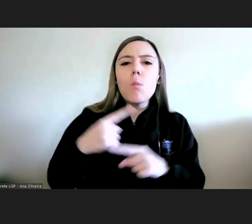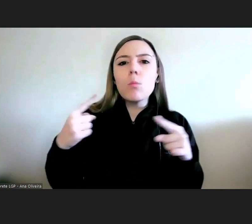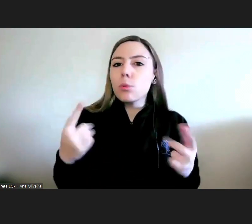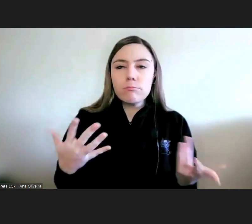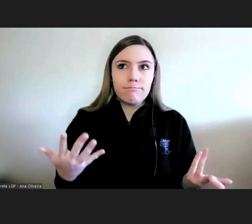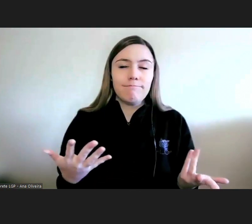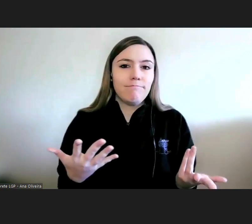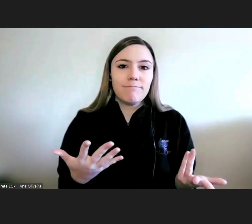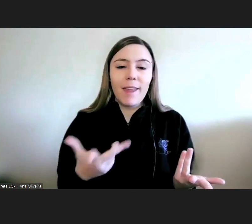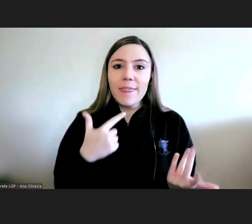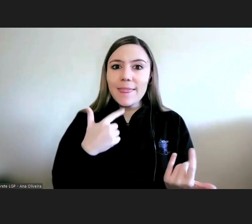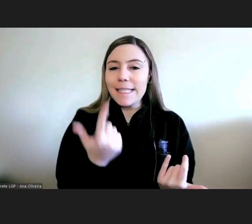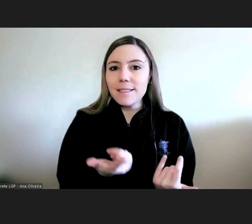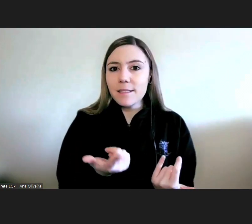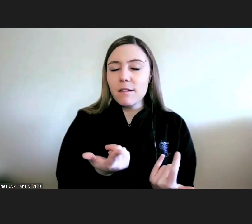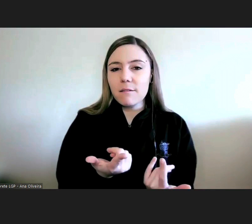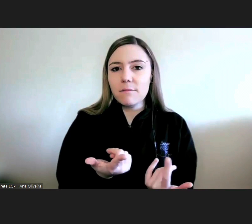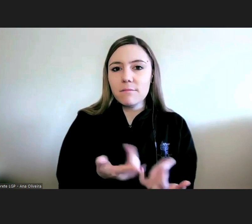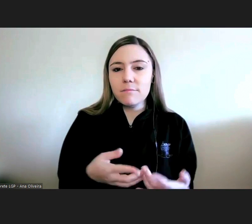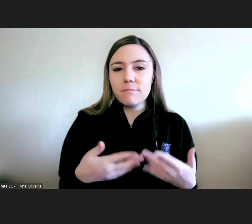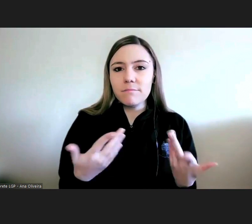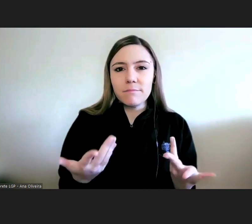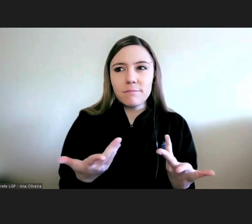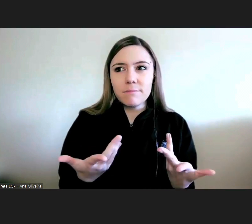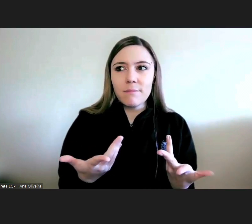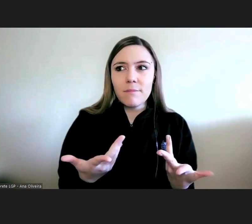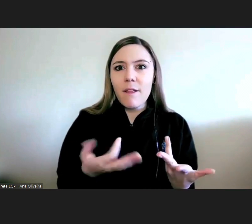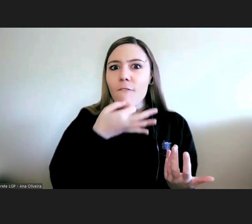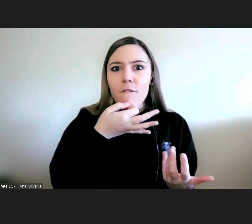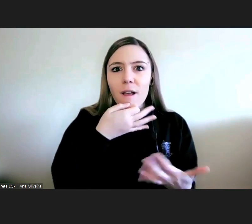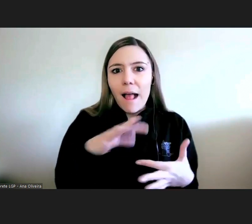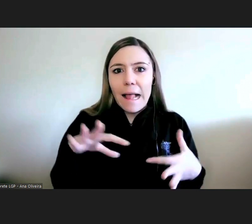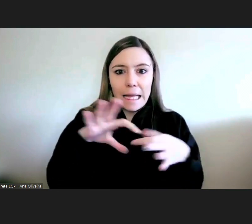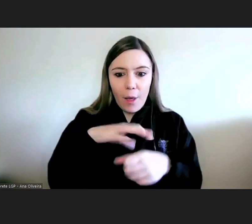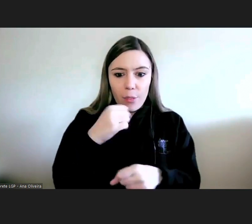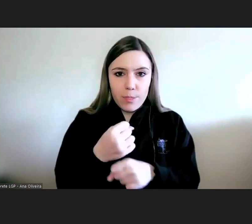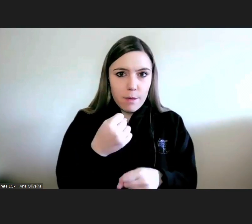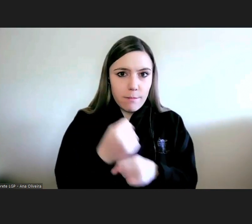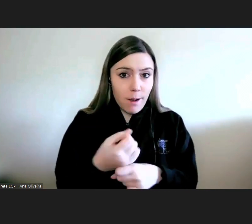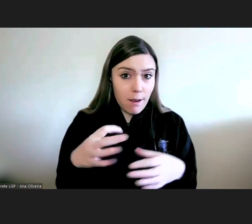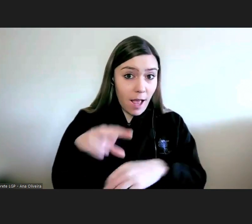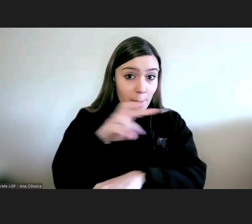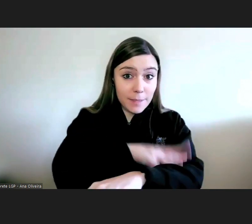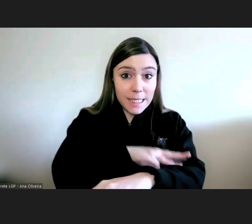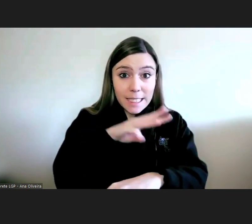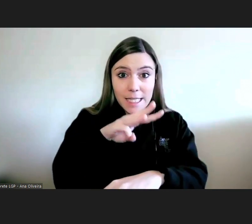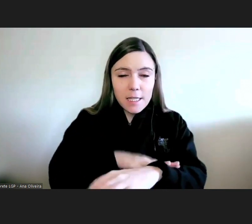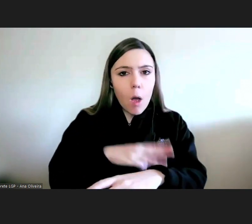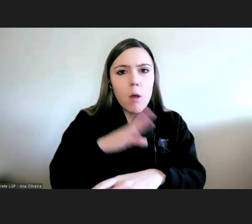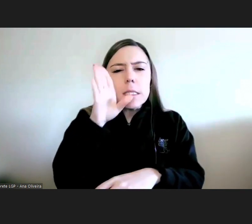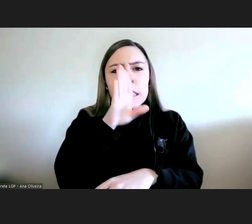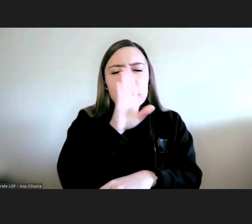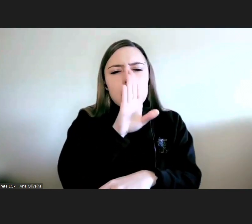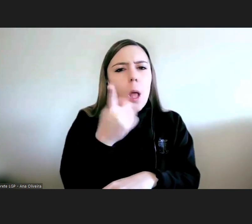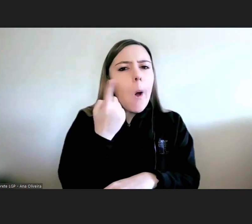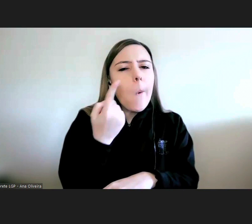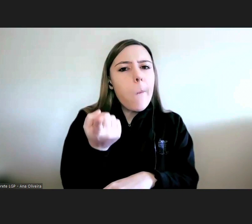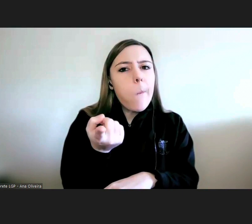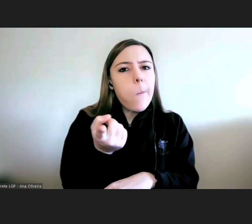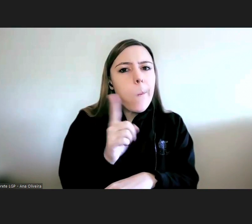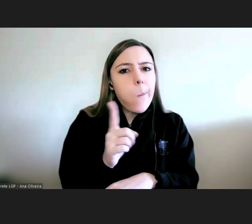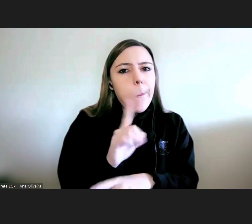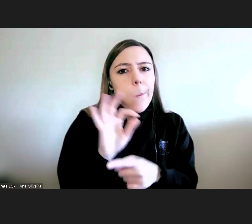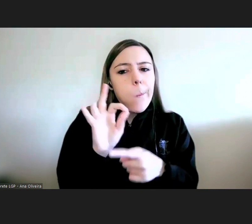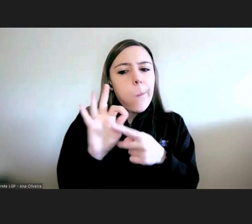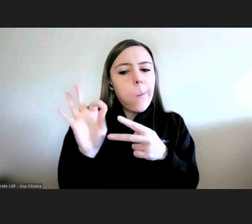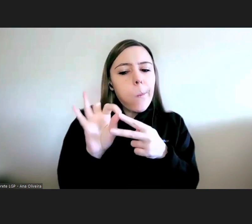aferir no fundo pronunciar-se acerca de uma atuação da administração no desconhecimento de quais são as